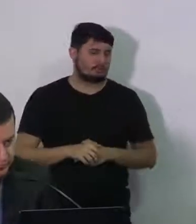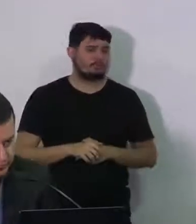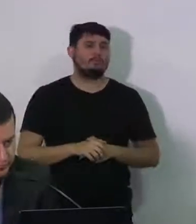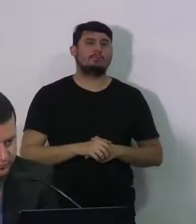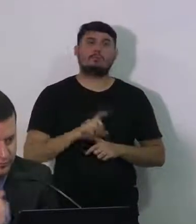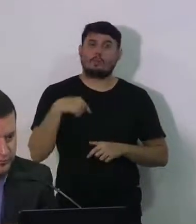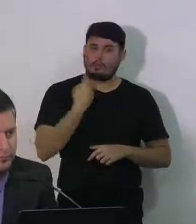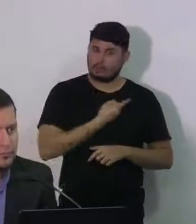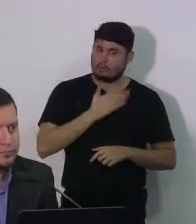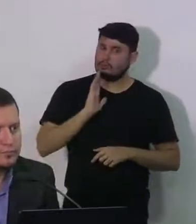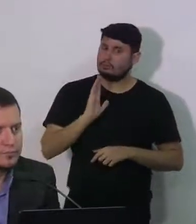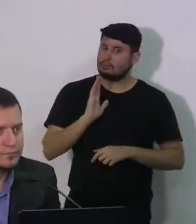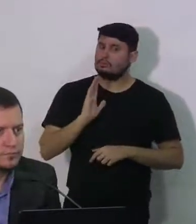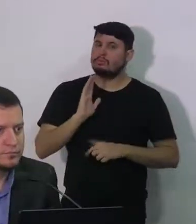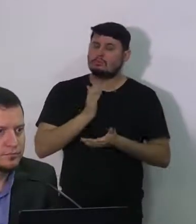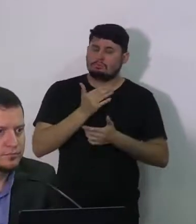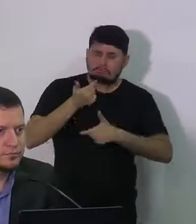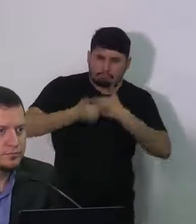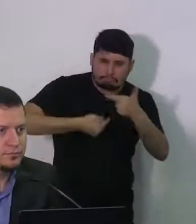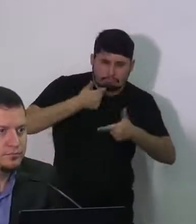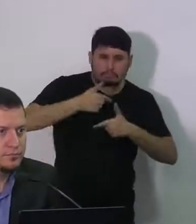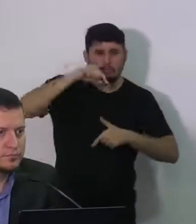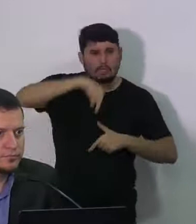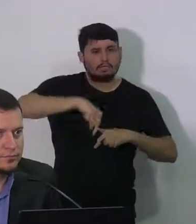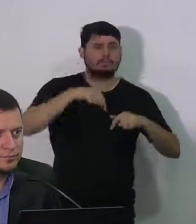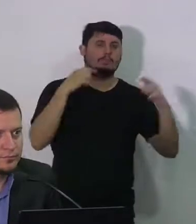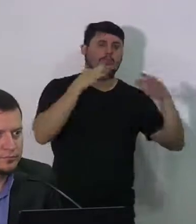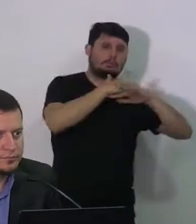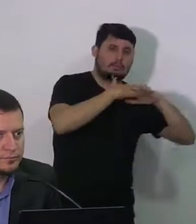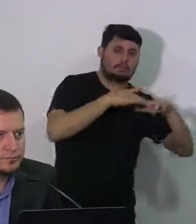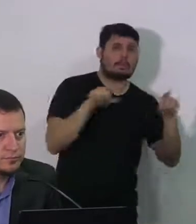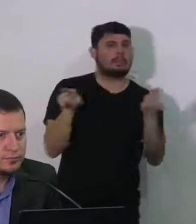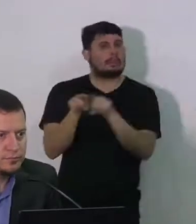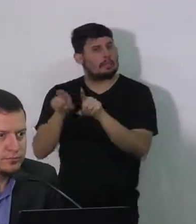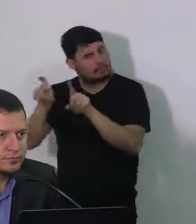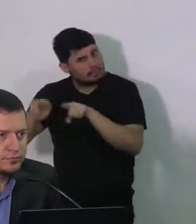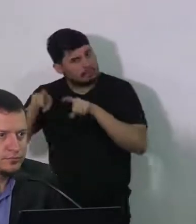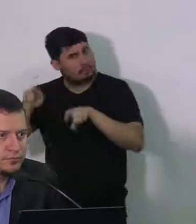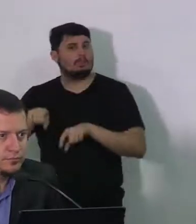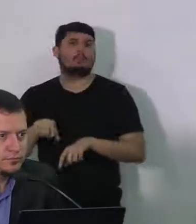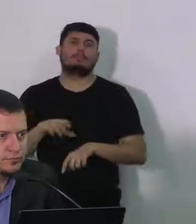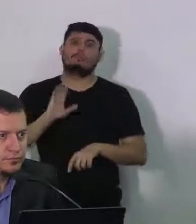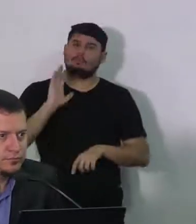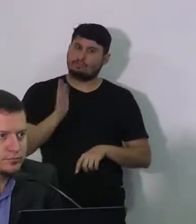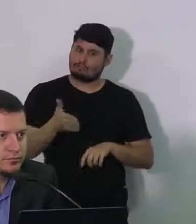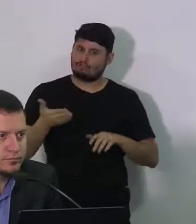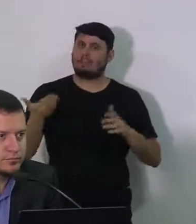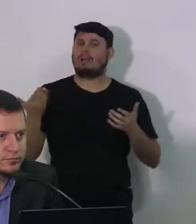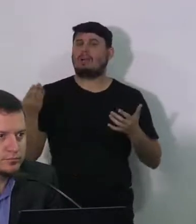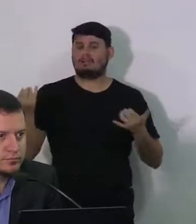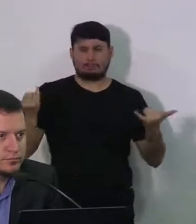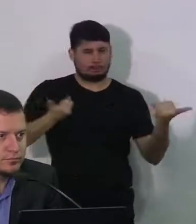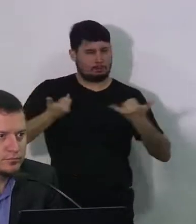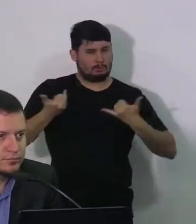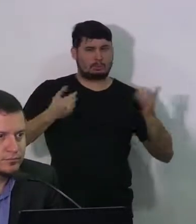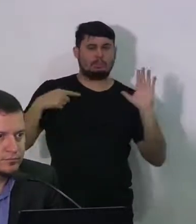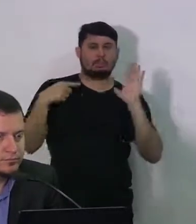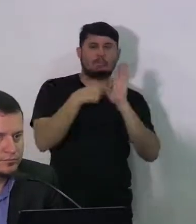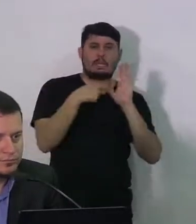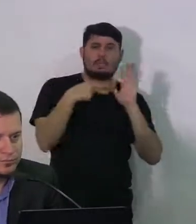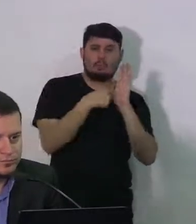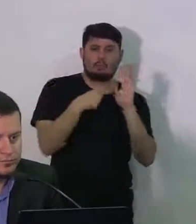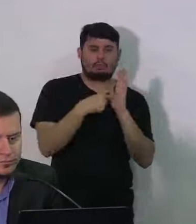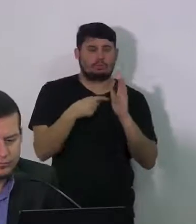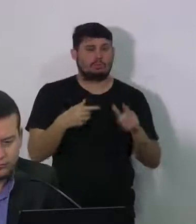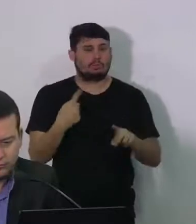tanto na cidade como na zona rural temos recebido inúmeras denúncias é importante fazer uma fala específica aqui para a população da zona